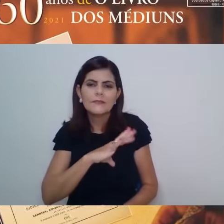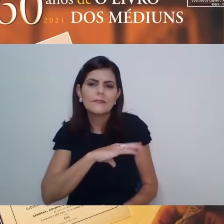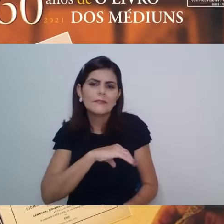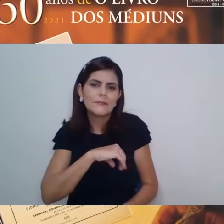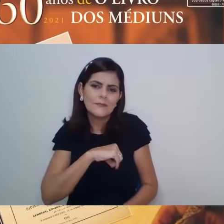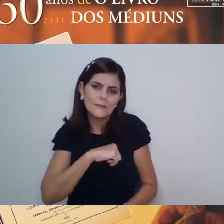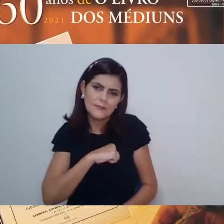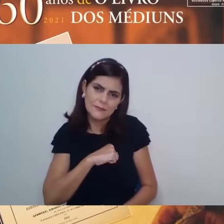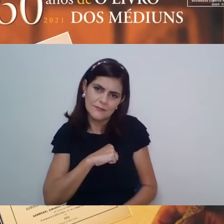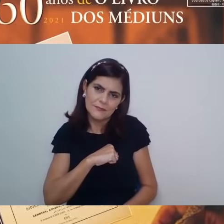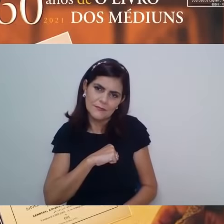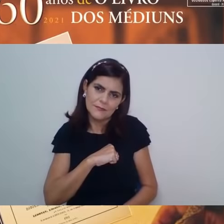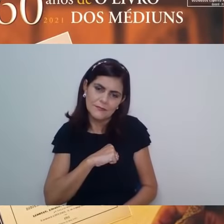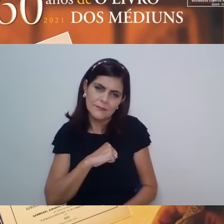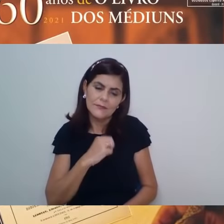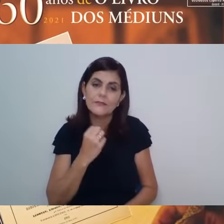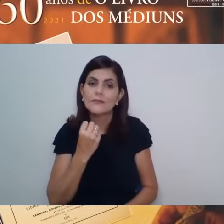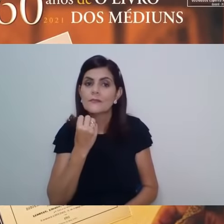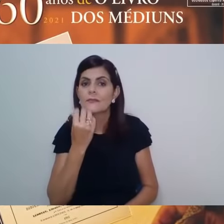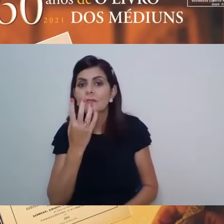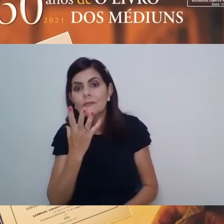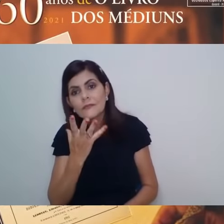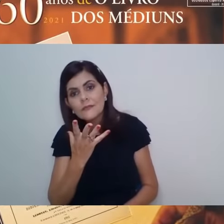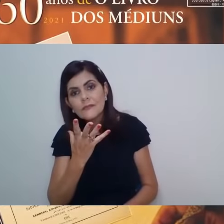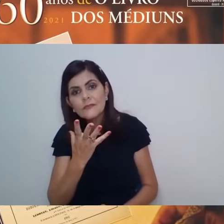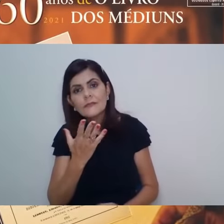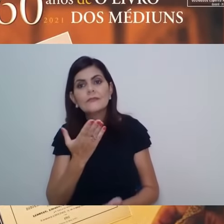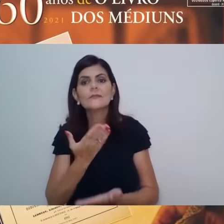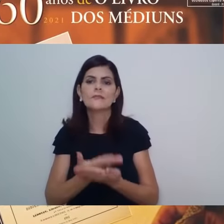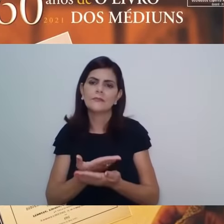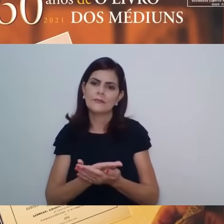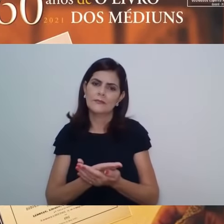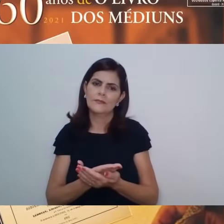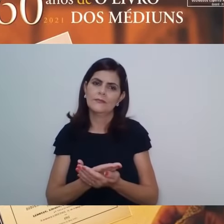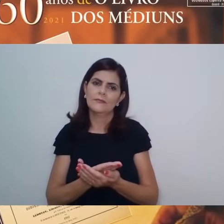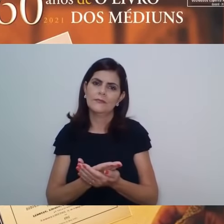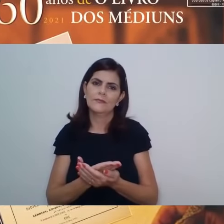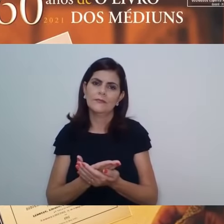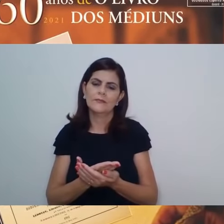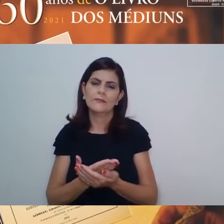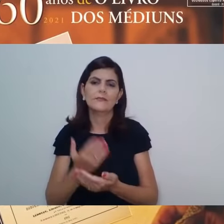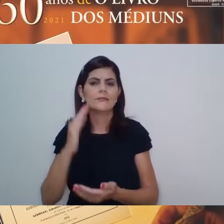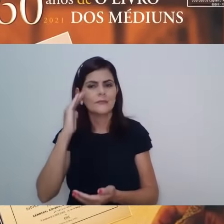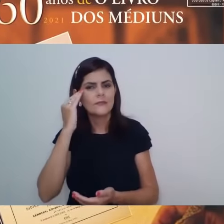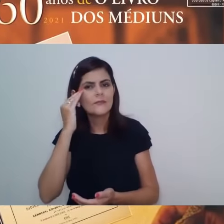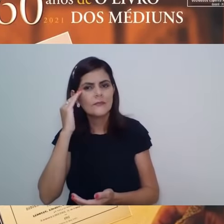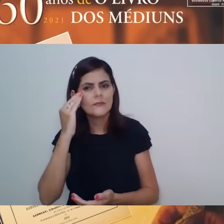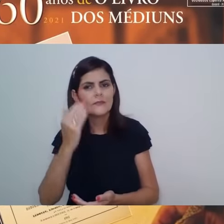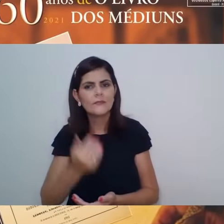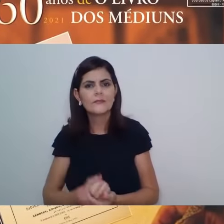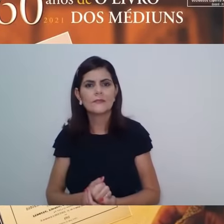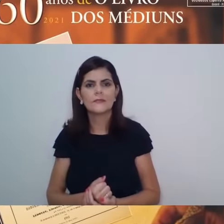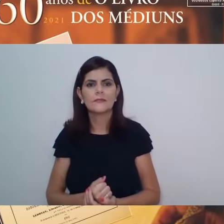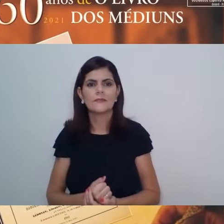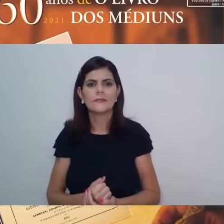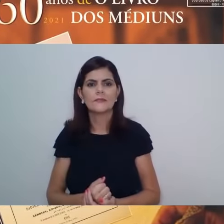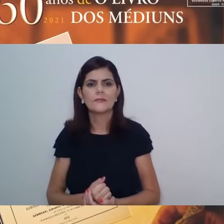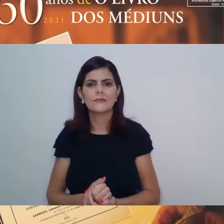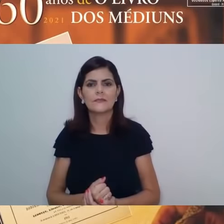entendamos a virtude, mas também o estudo, o conhecimento que se funda, então,